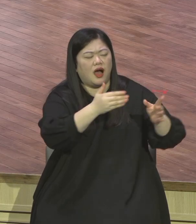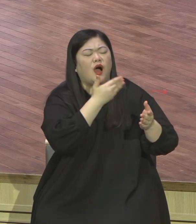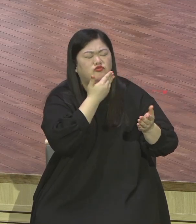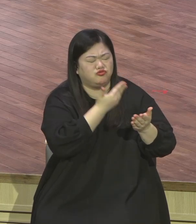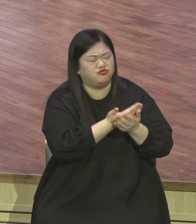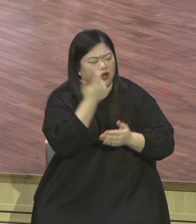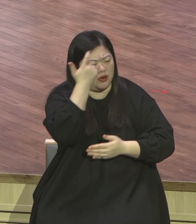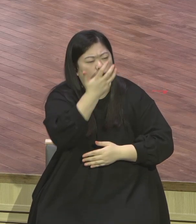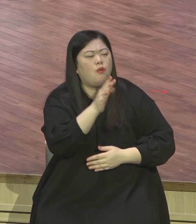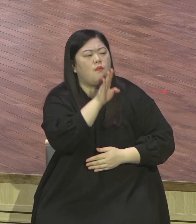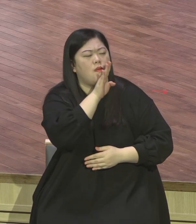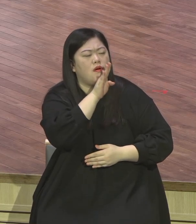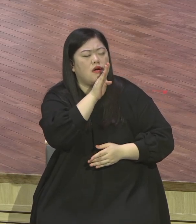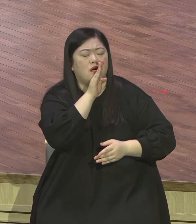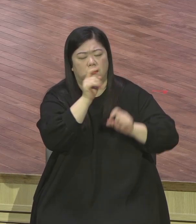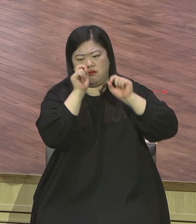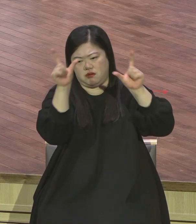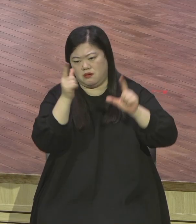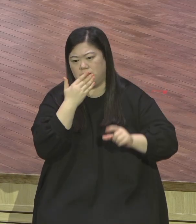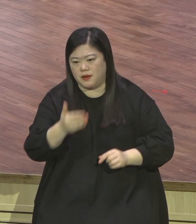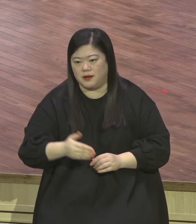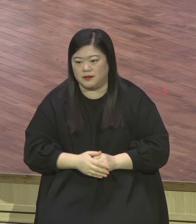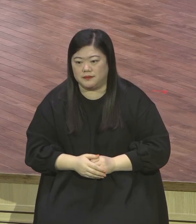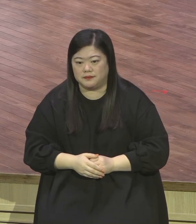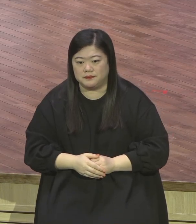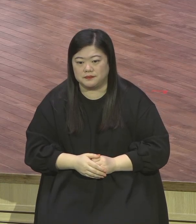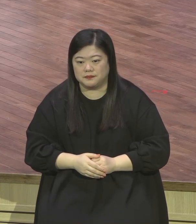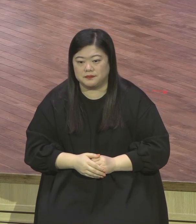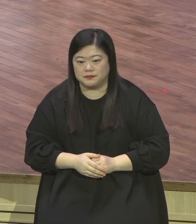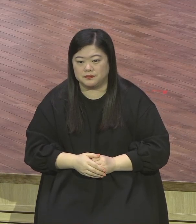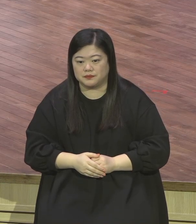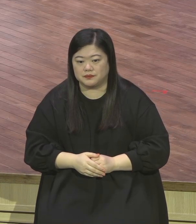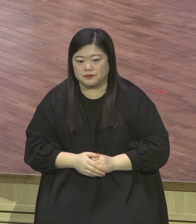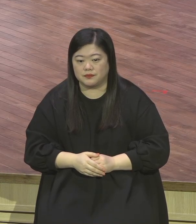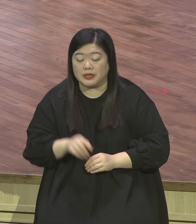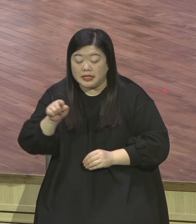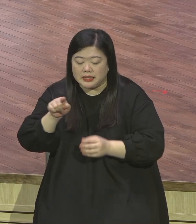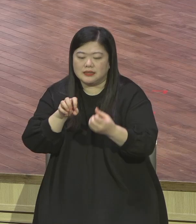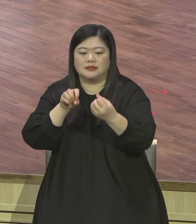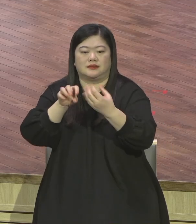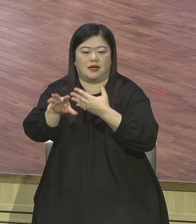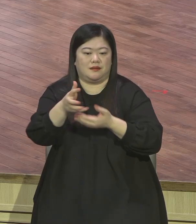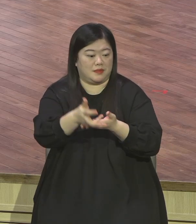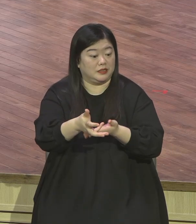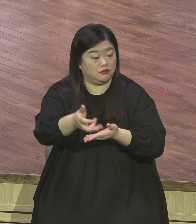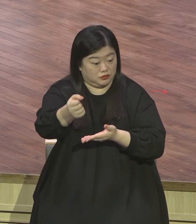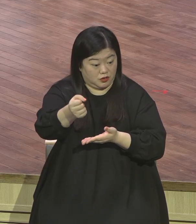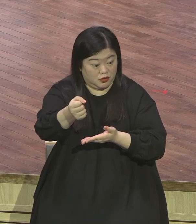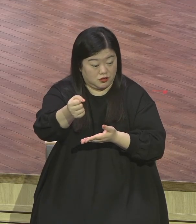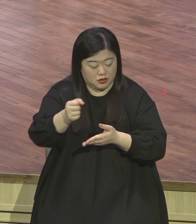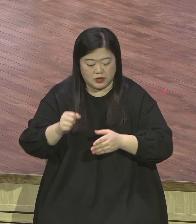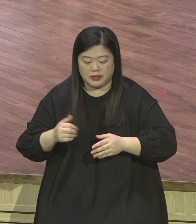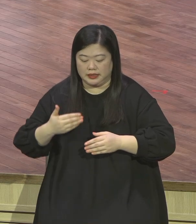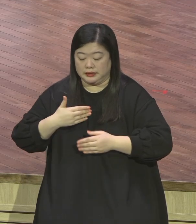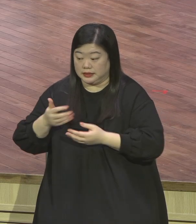이런 오직 유일성 영혼의 응답을 체험하면서 현장을 변화시켜 나가는